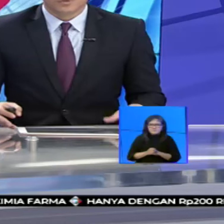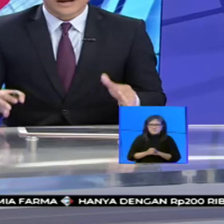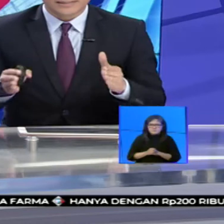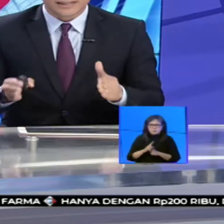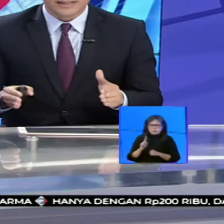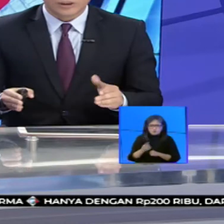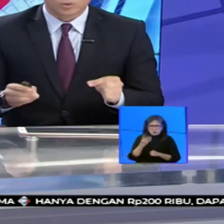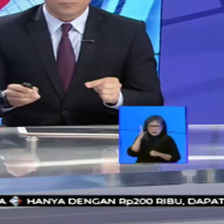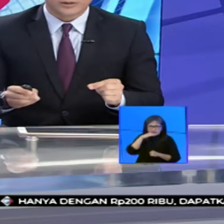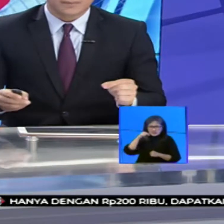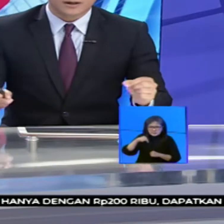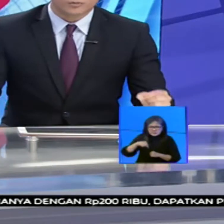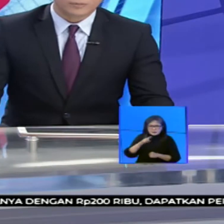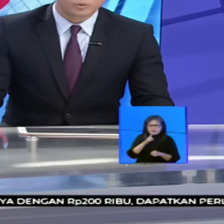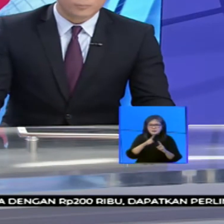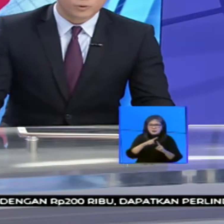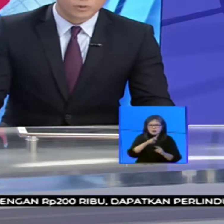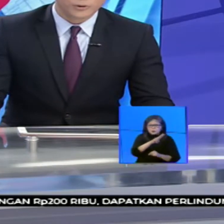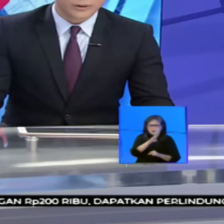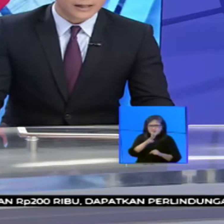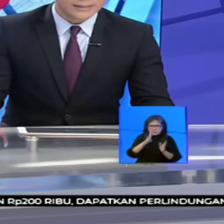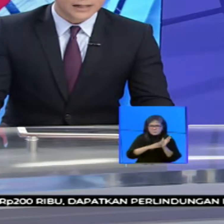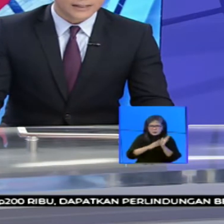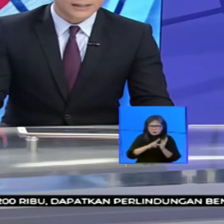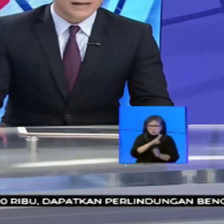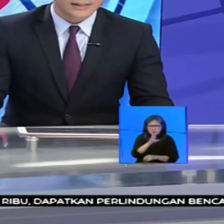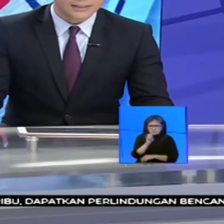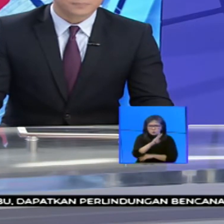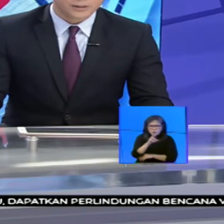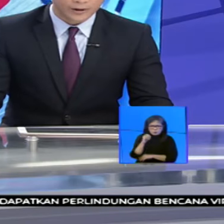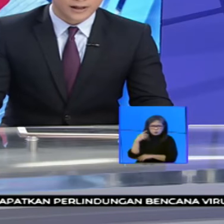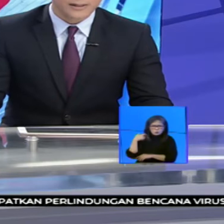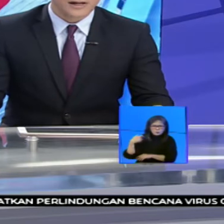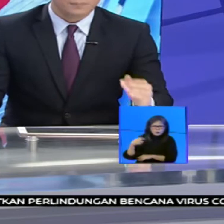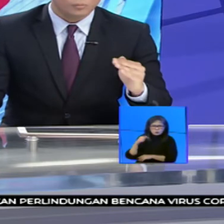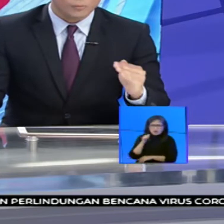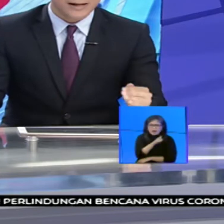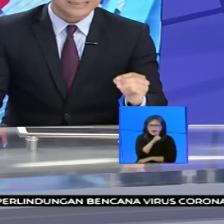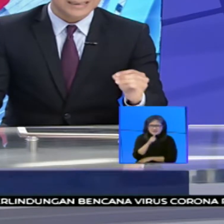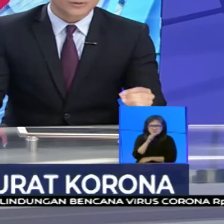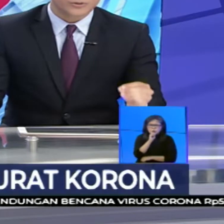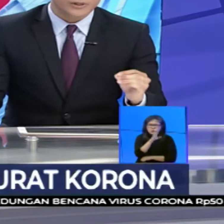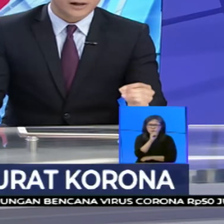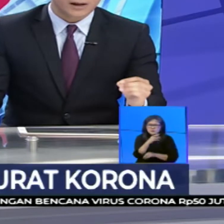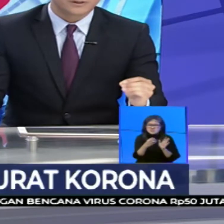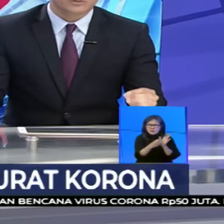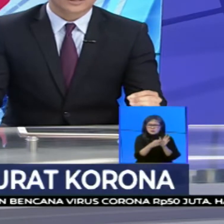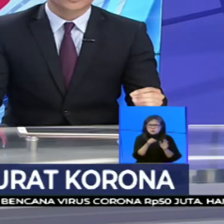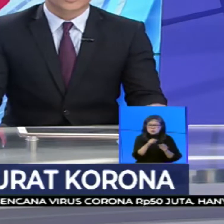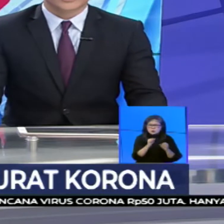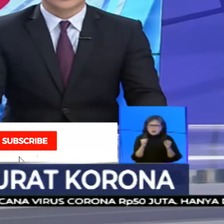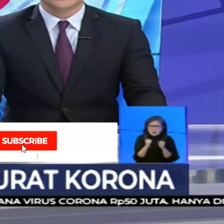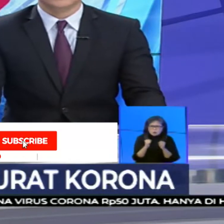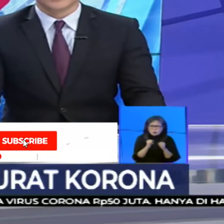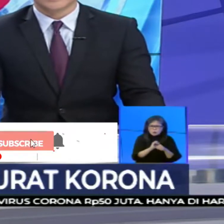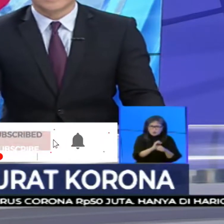Pemirsa mulai Senin ini, 23 Maret 2020, Gubernur DKI Jakarta Anies Baswedan mengumumkan status tanggap darurat